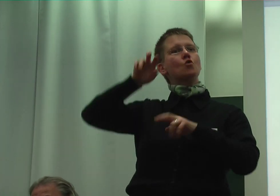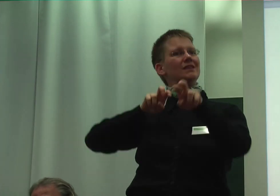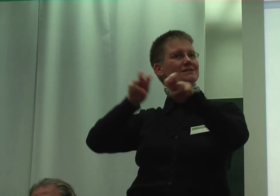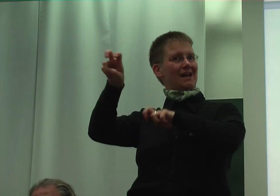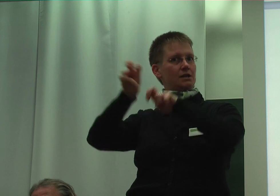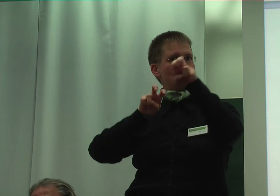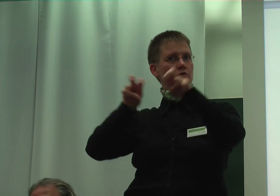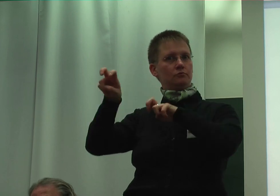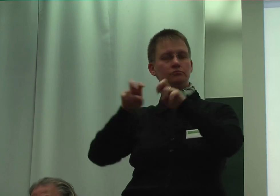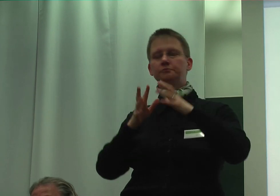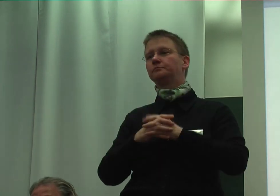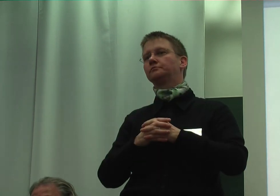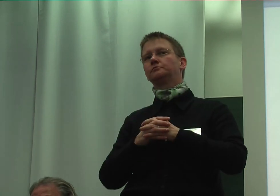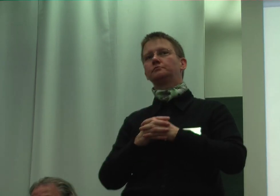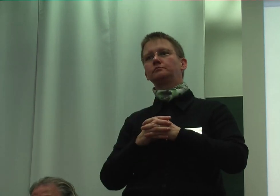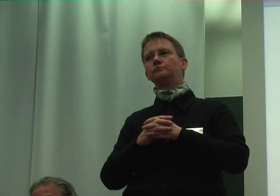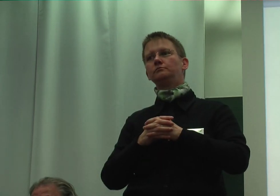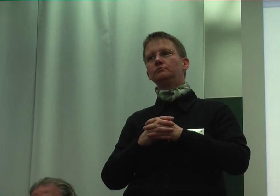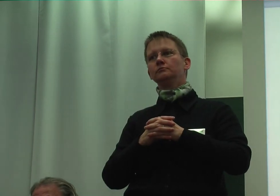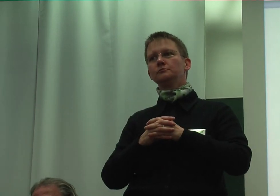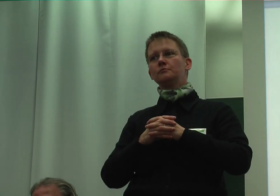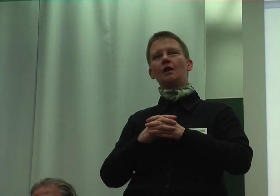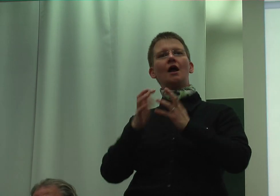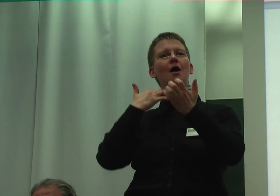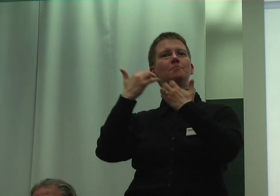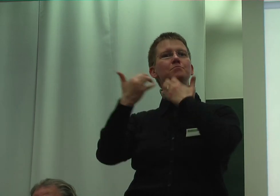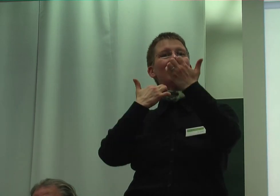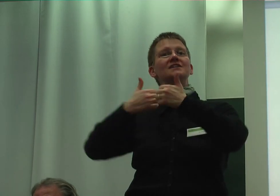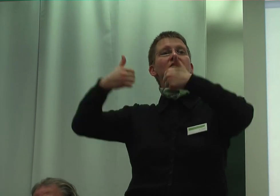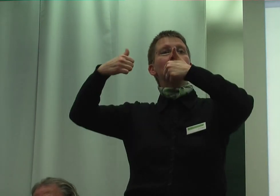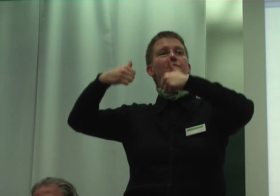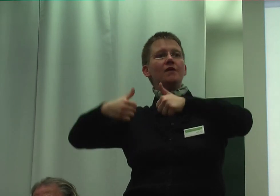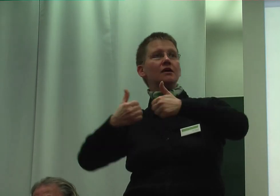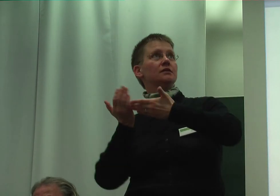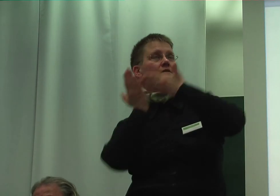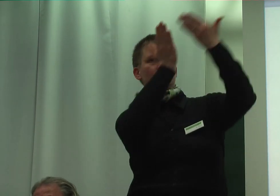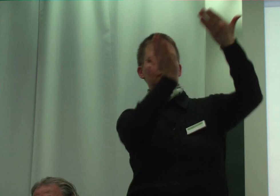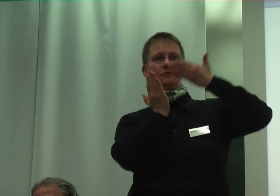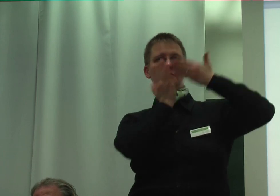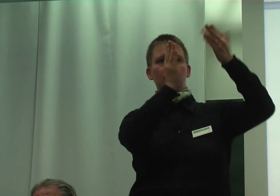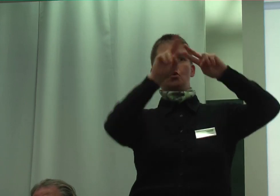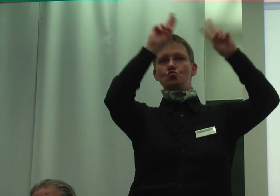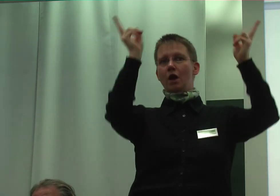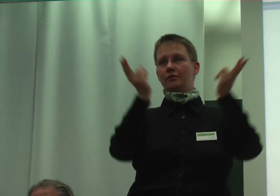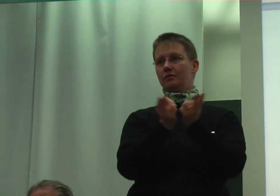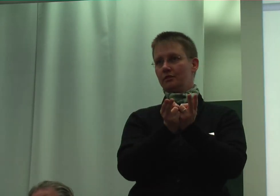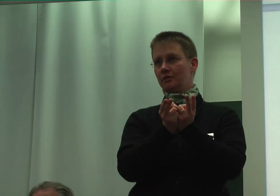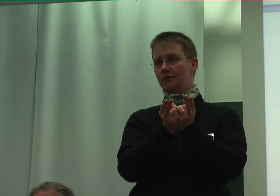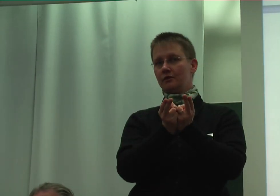eine Gewichtspflicht gegenüber der UN. Sie hat ja bereits einen